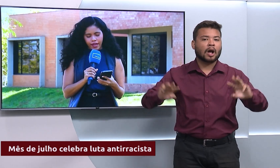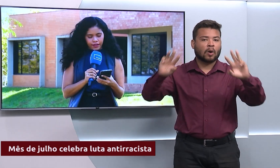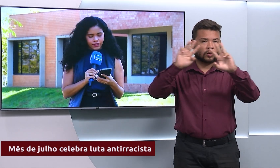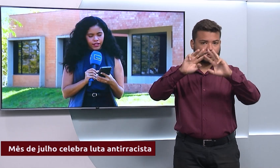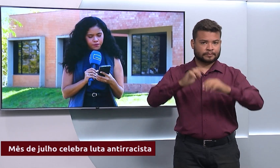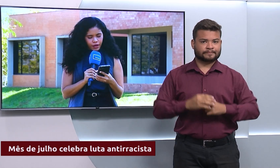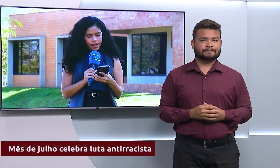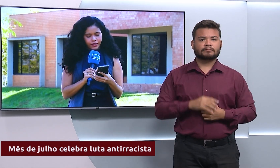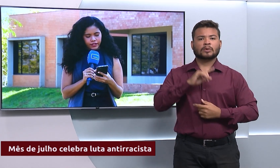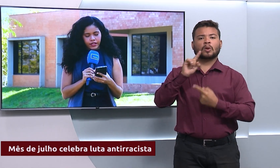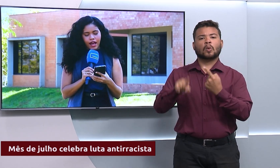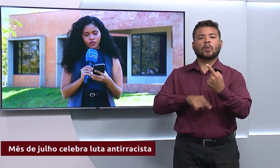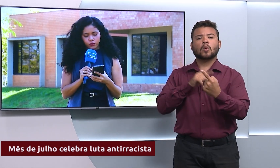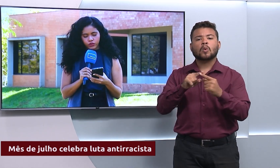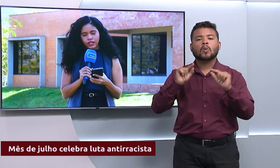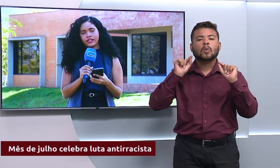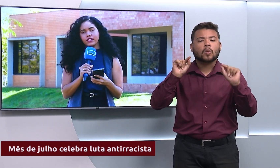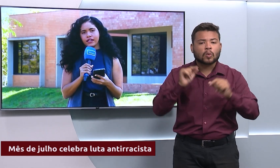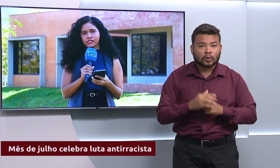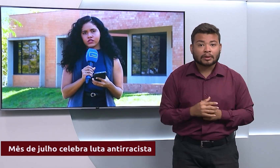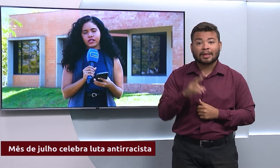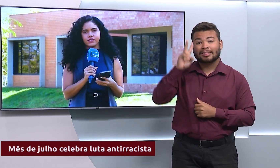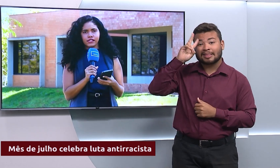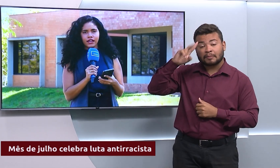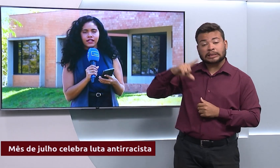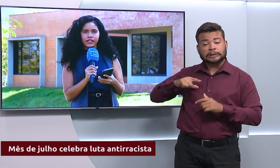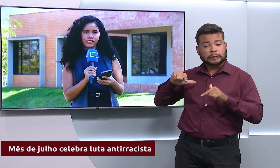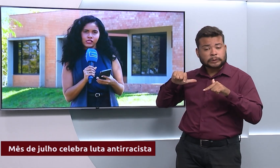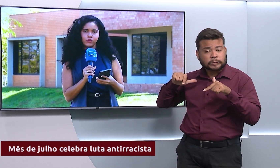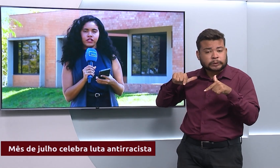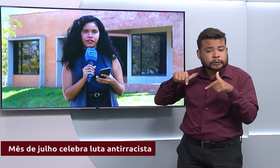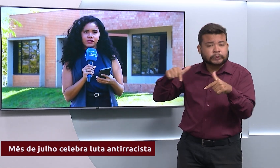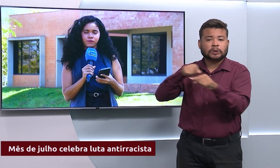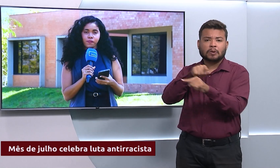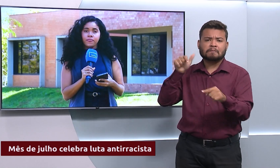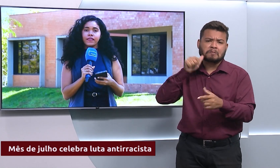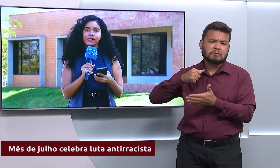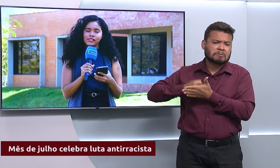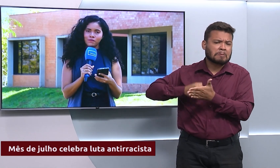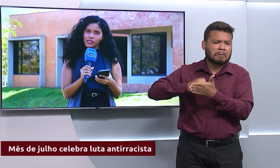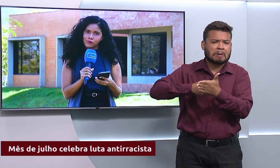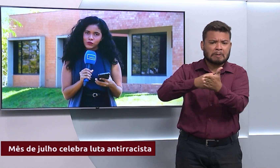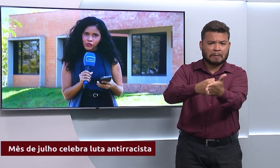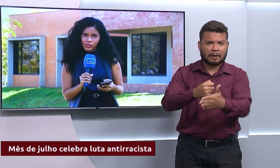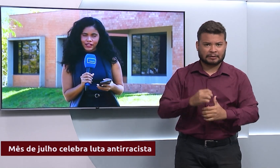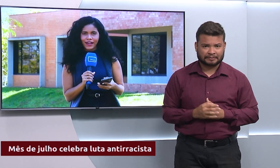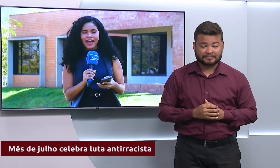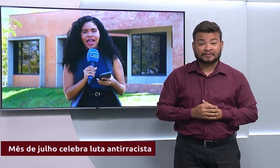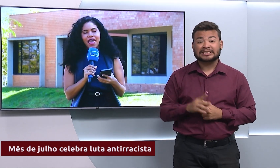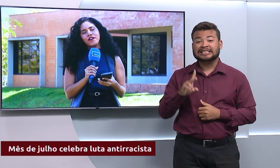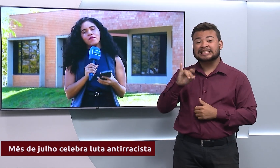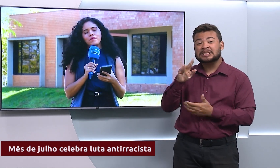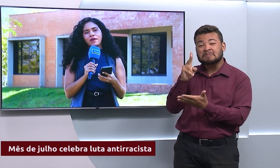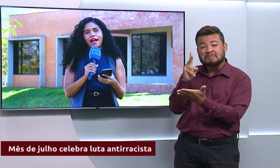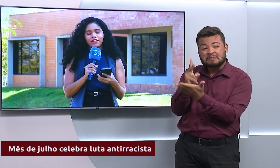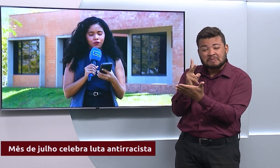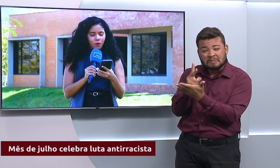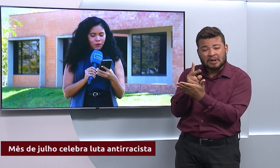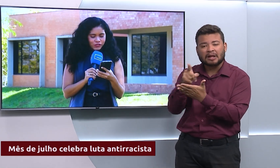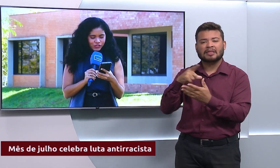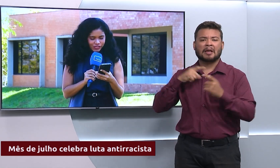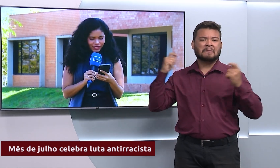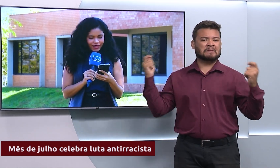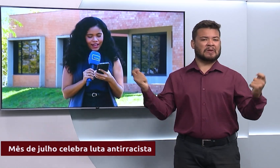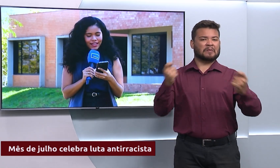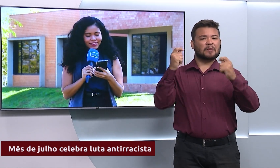é lembrar aí a luta e resistência dessas mulheres. Nesse mesmo dia é comemorado